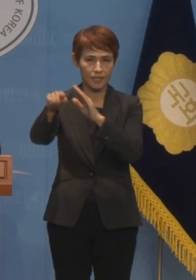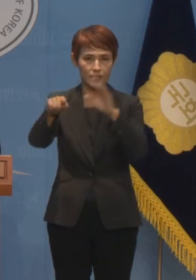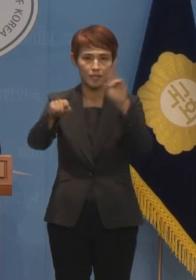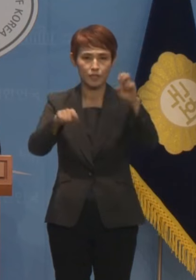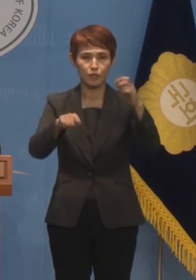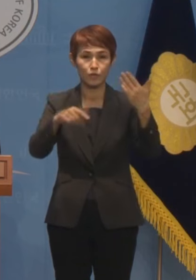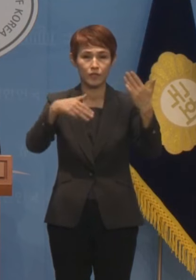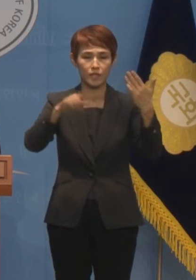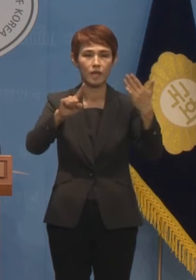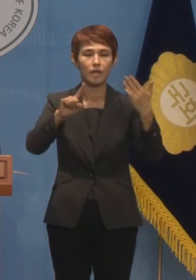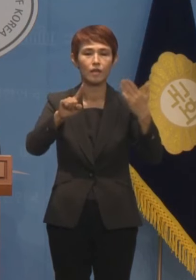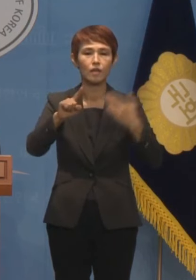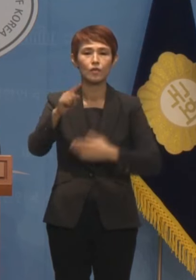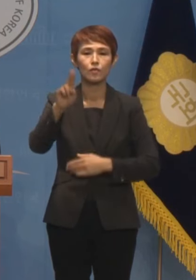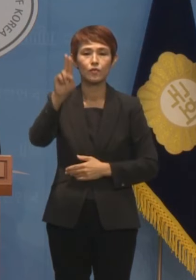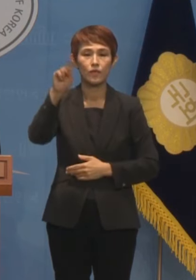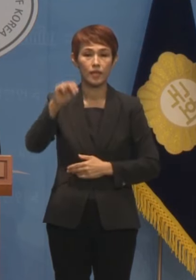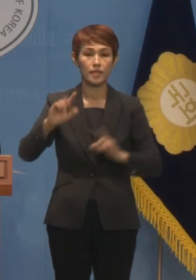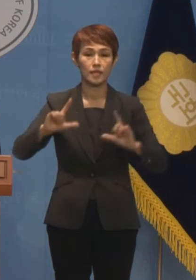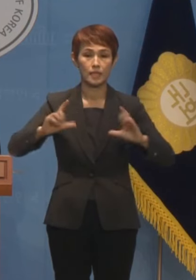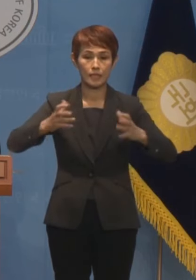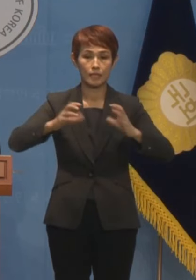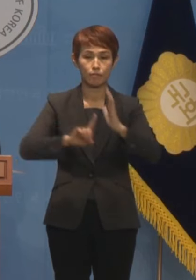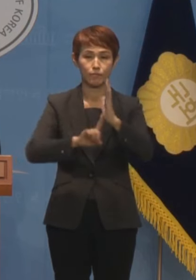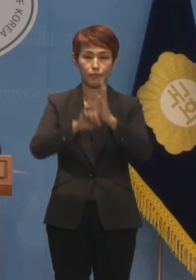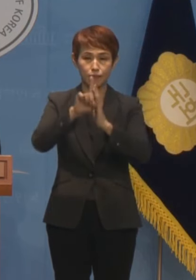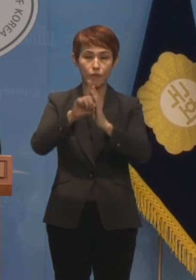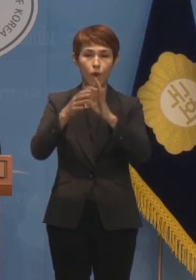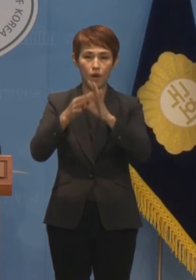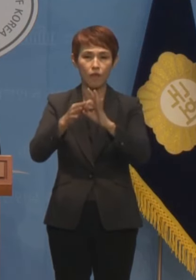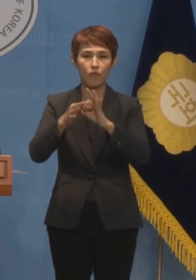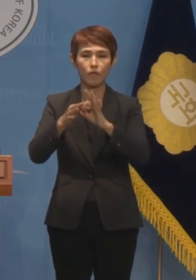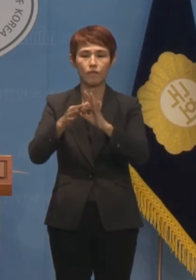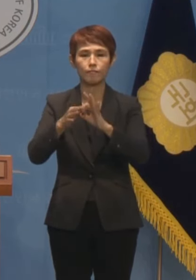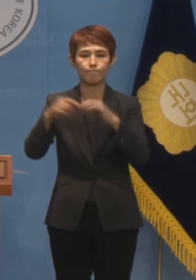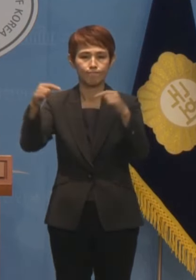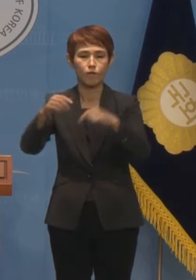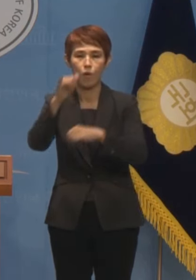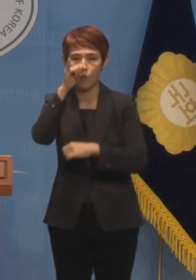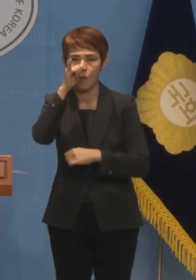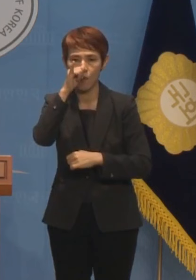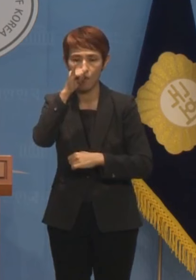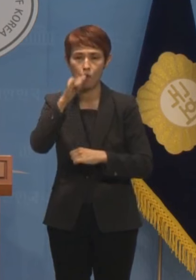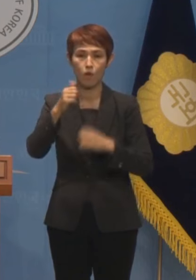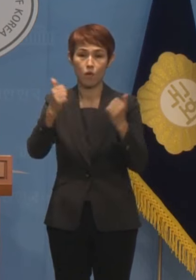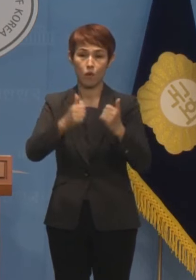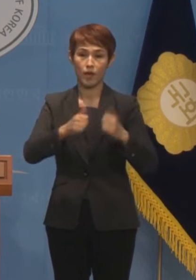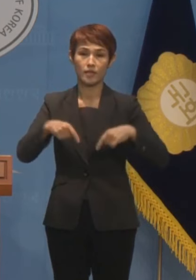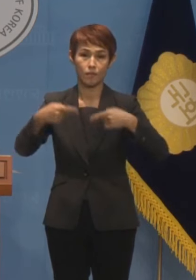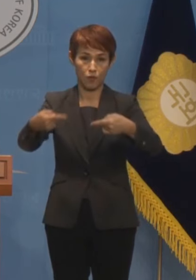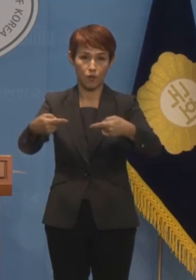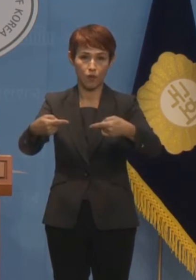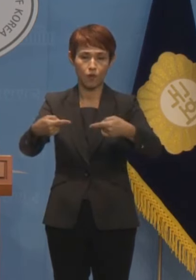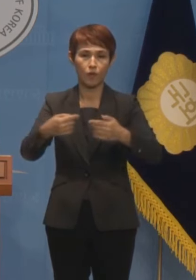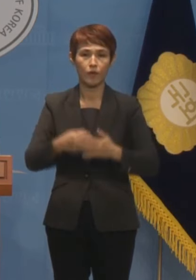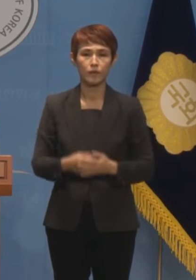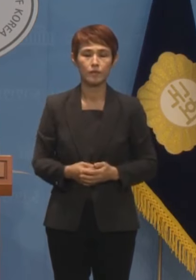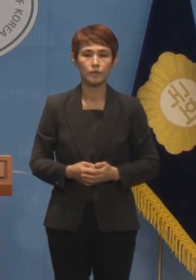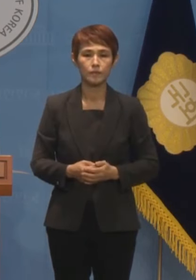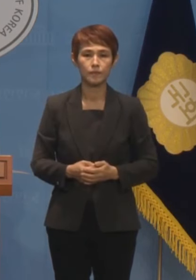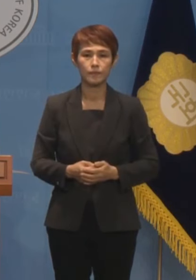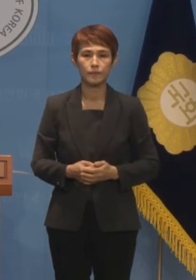유엔기후변화협약 당사국 총회 중 의원회의에 참석하고 파리협정 이행과